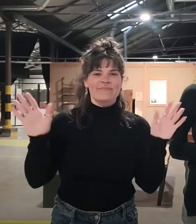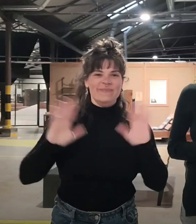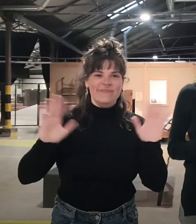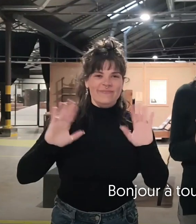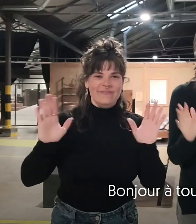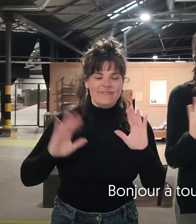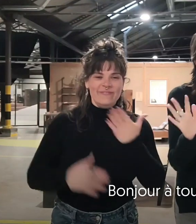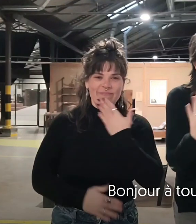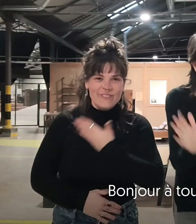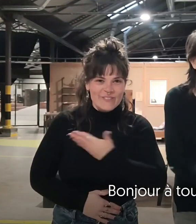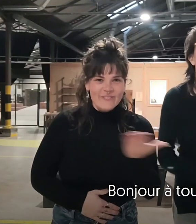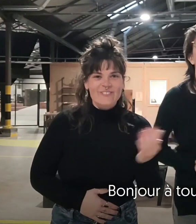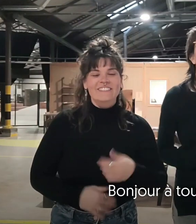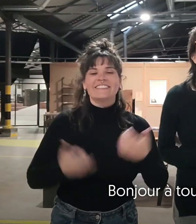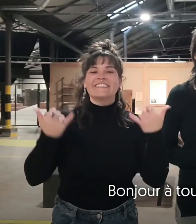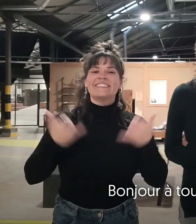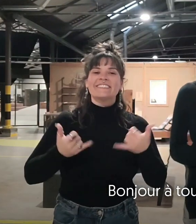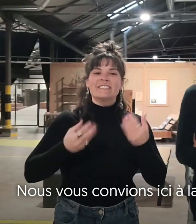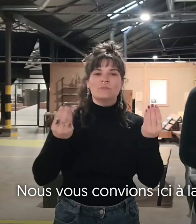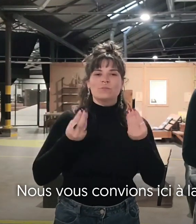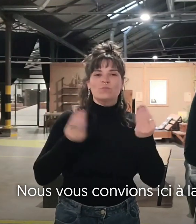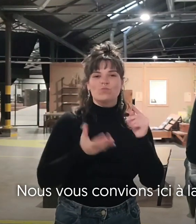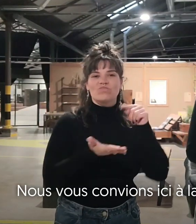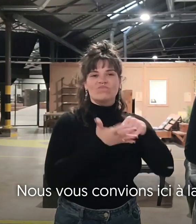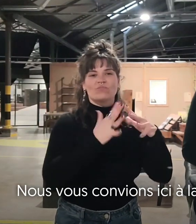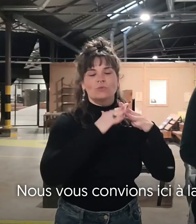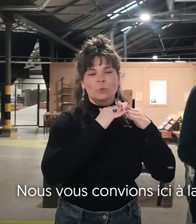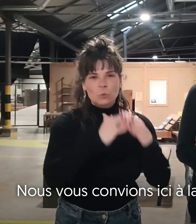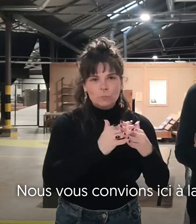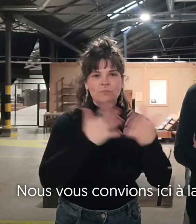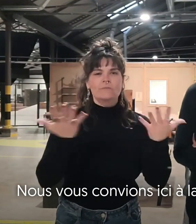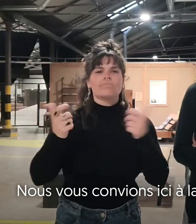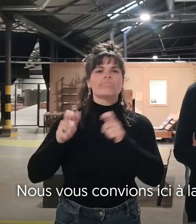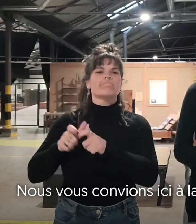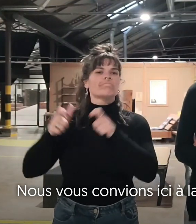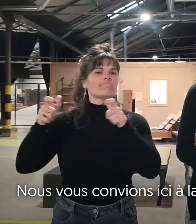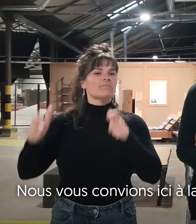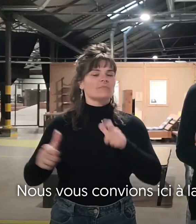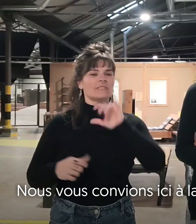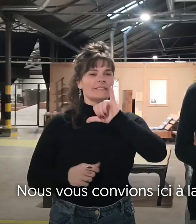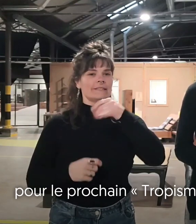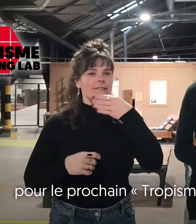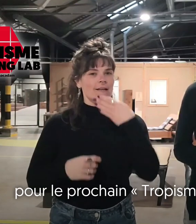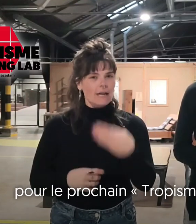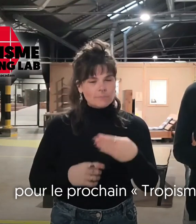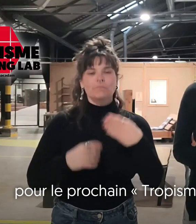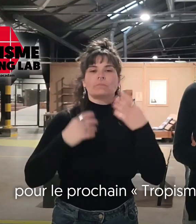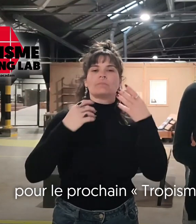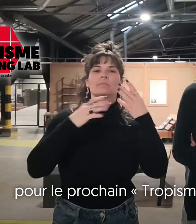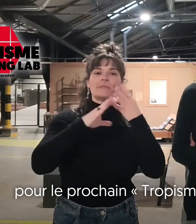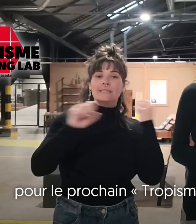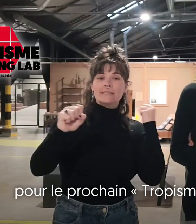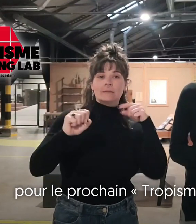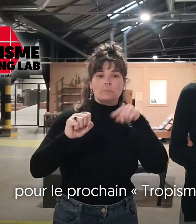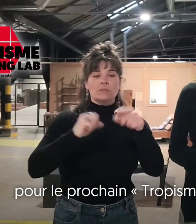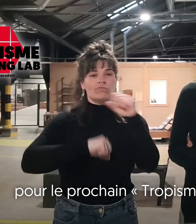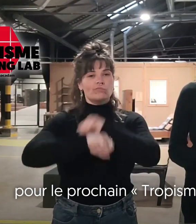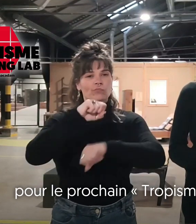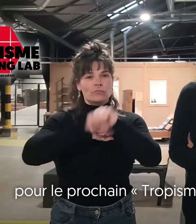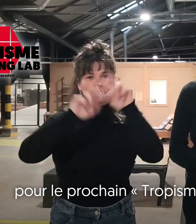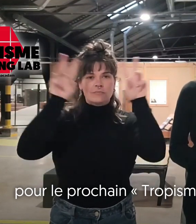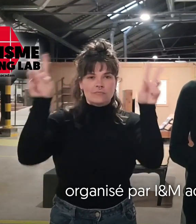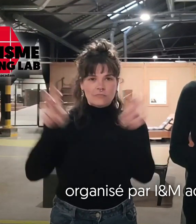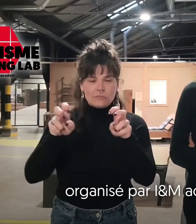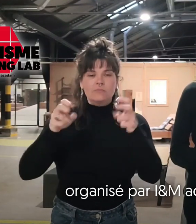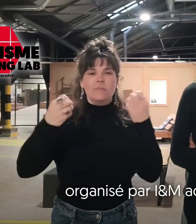Bonjour à tous, nous vous convions ici à l'Altropisme pour le prochain Tropisme Learning